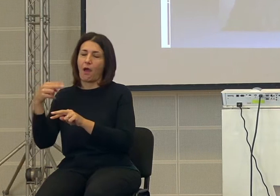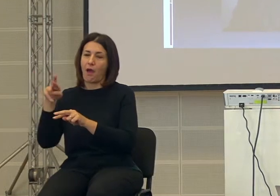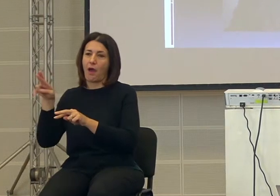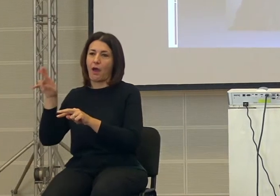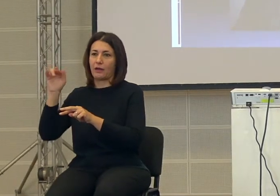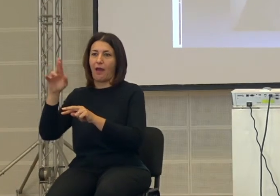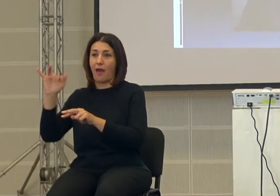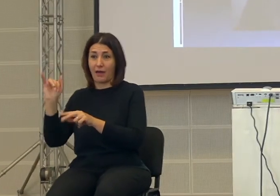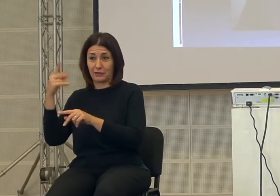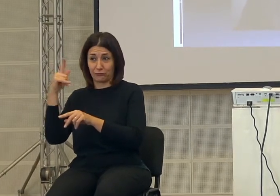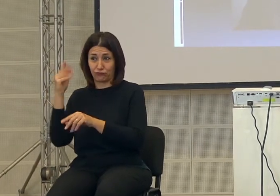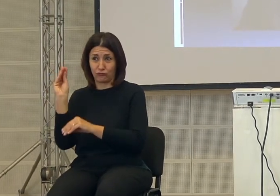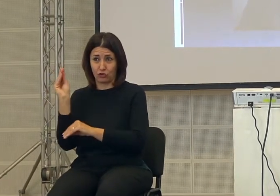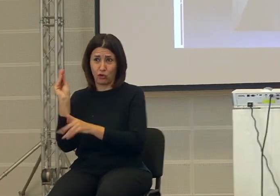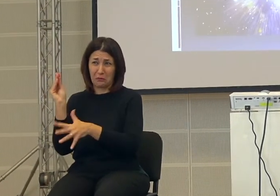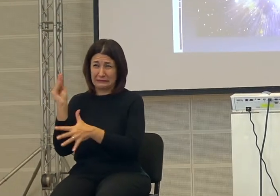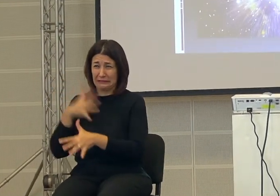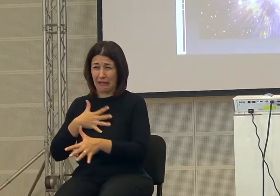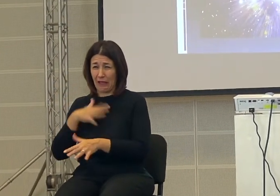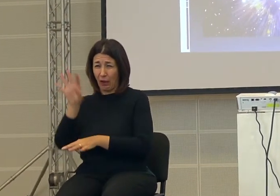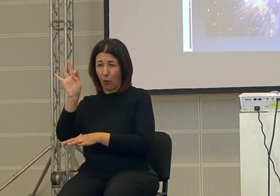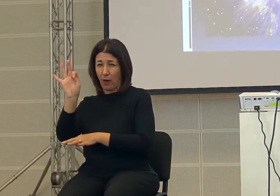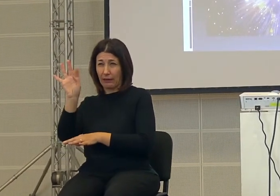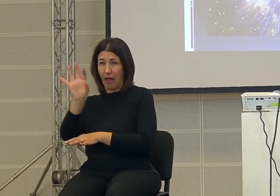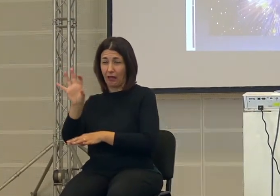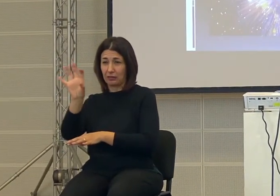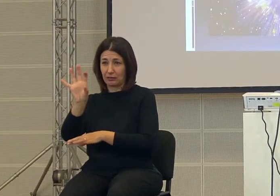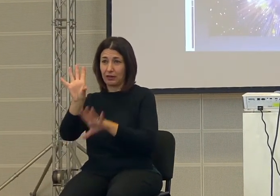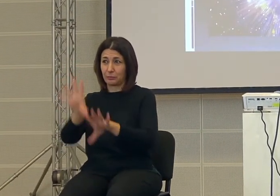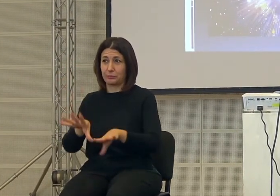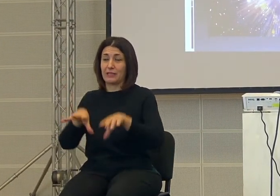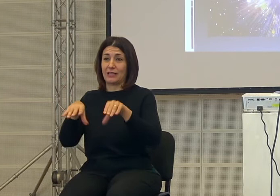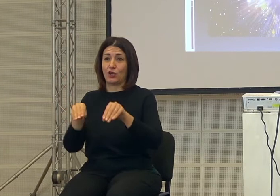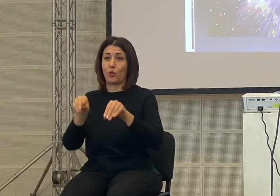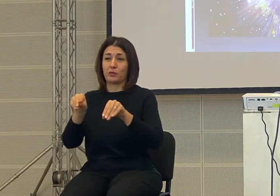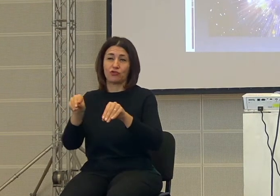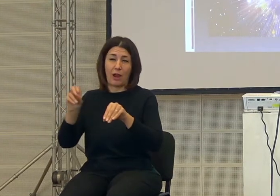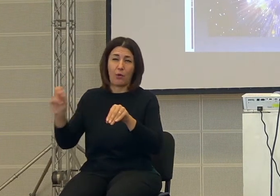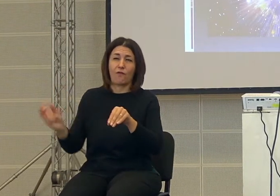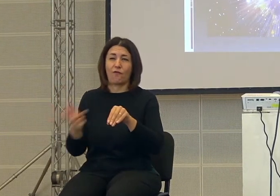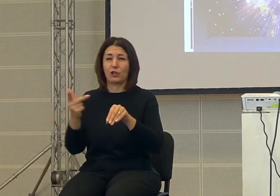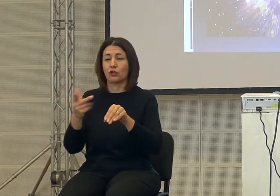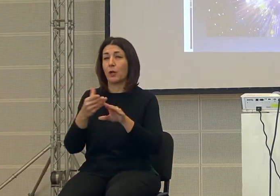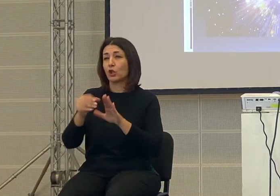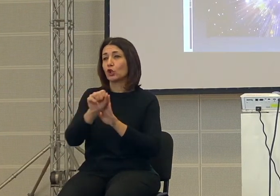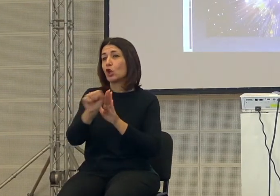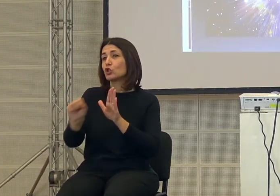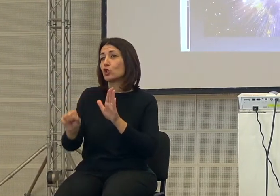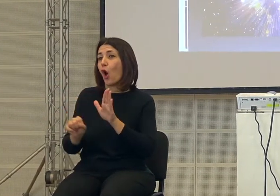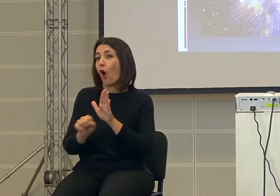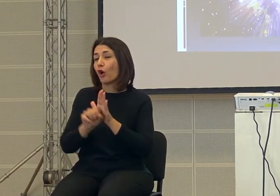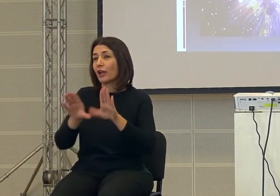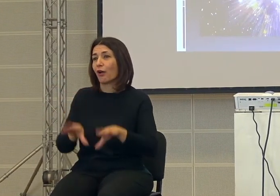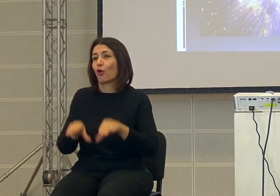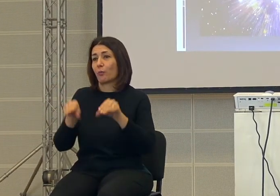molto giovane, credo non abbia nemmeno 40 anni e poi cominciamo, cominciamo rapidamente, tutta la nostra storia